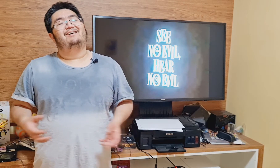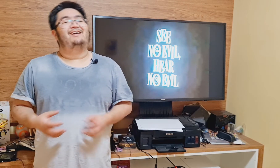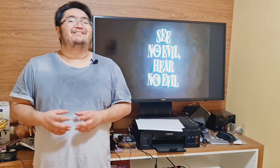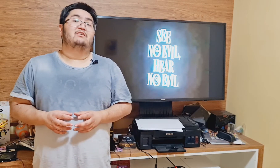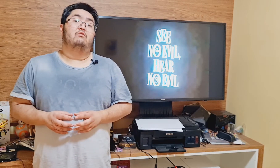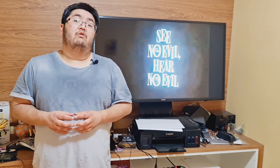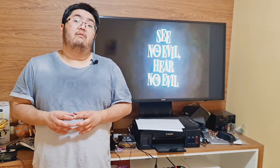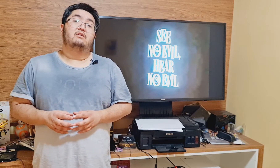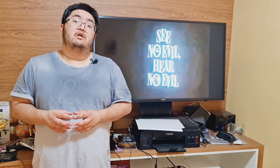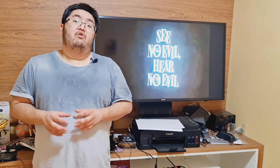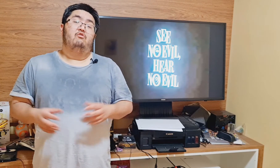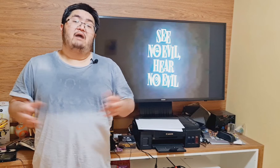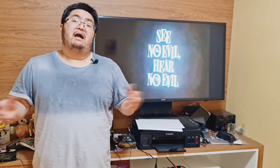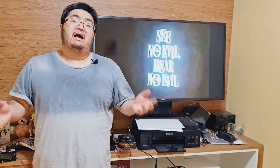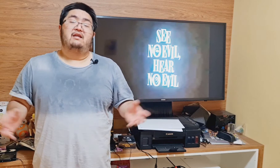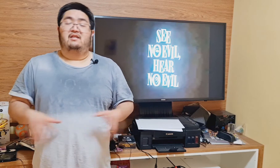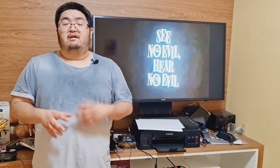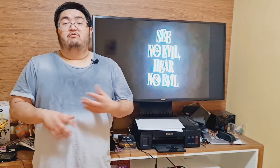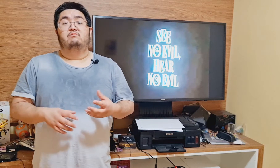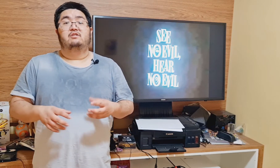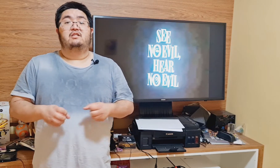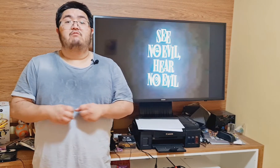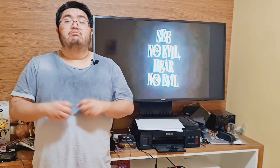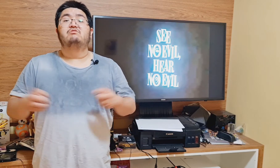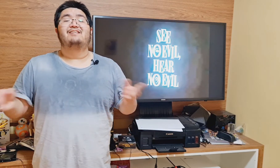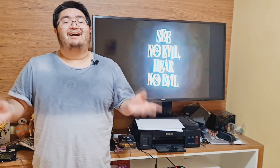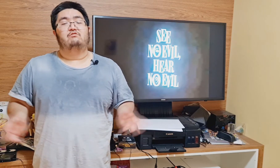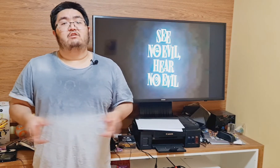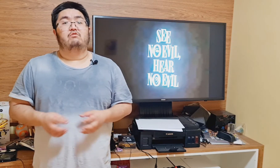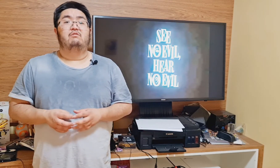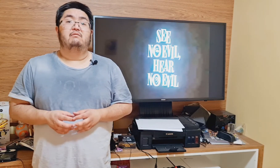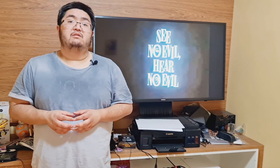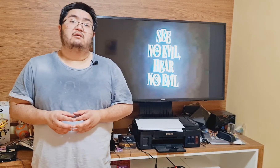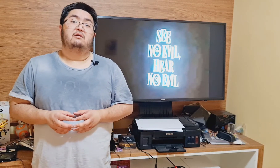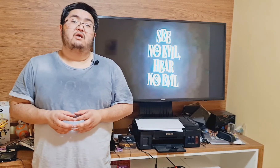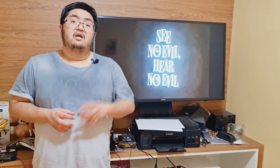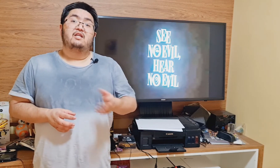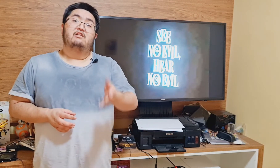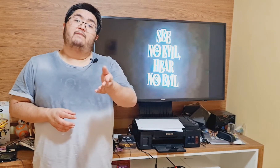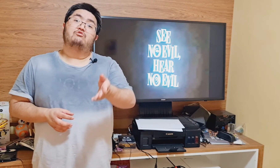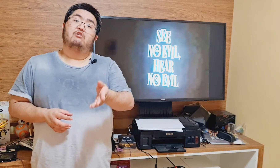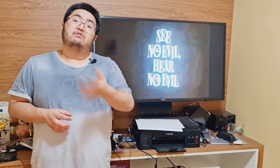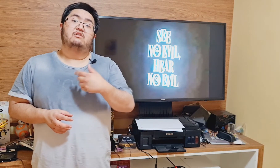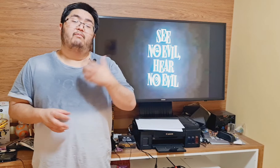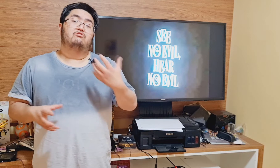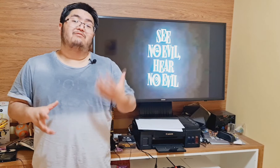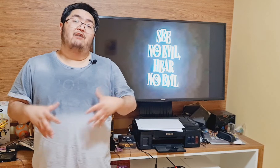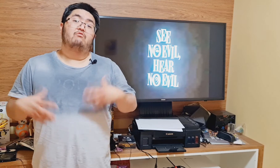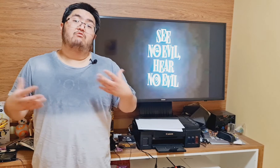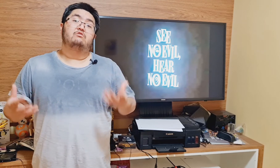realizando obras, ou uma área, né, onde você tem um dinasso de automóveis. Então as pessoas que possuem alguns de